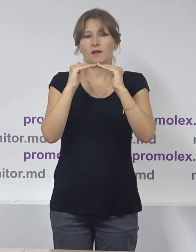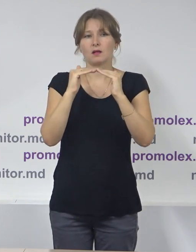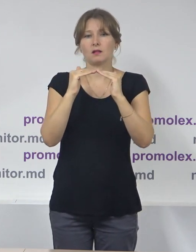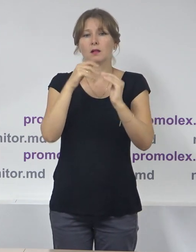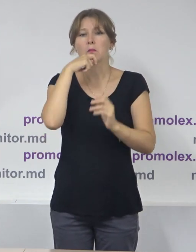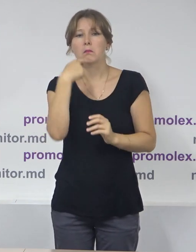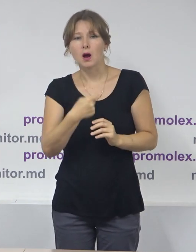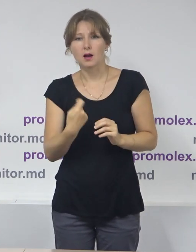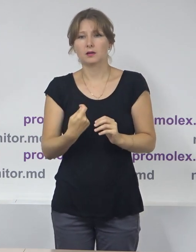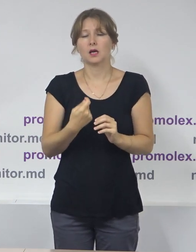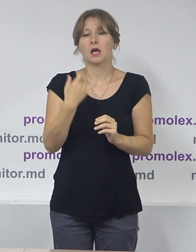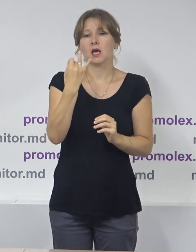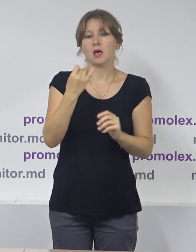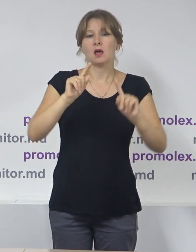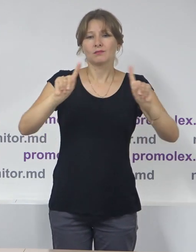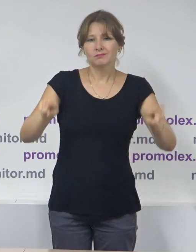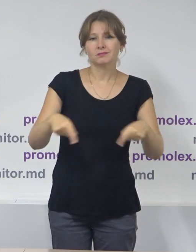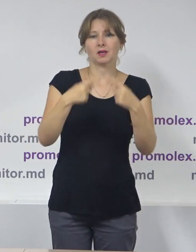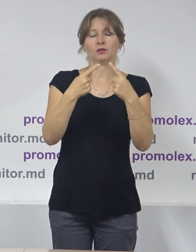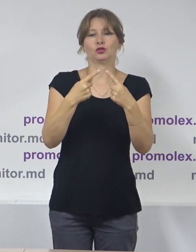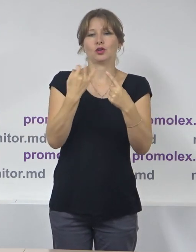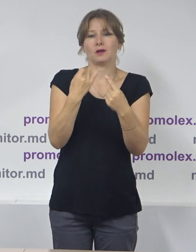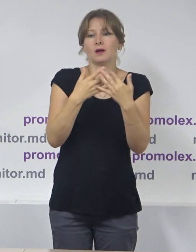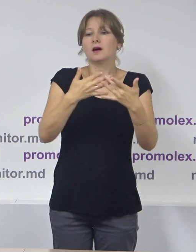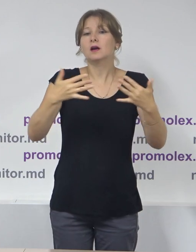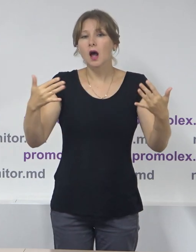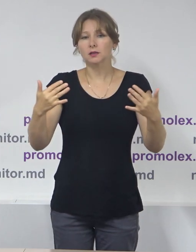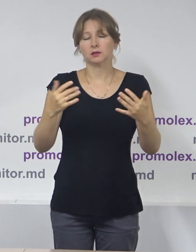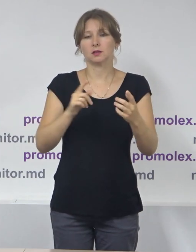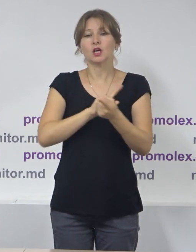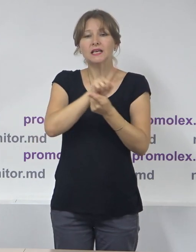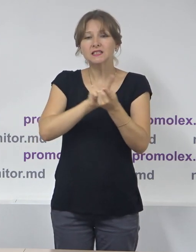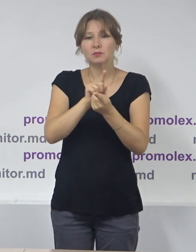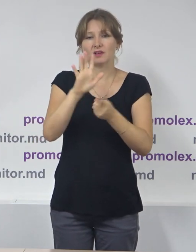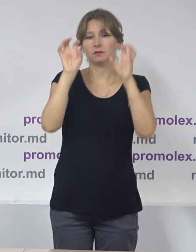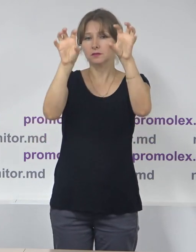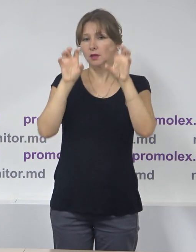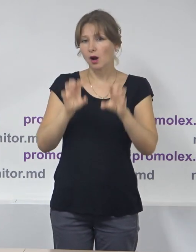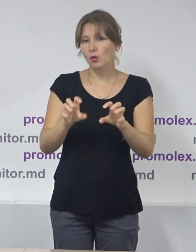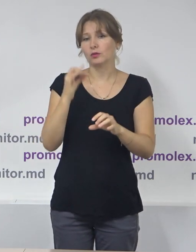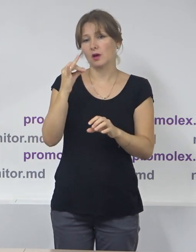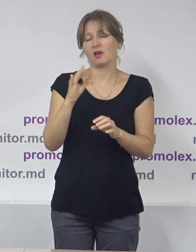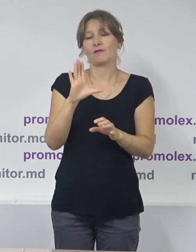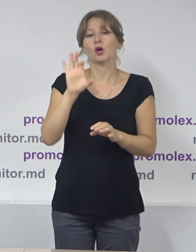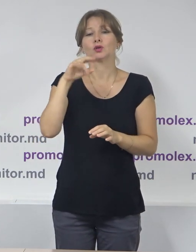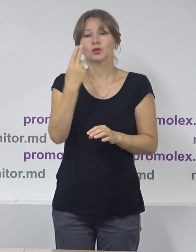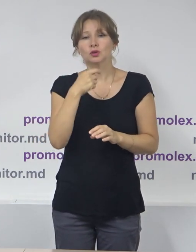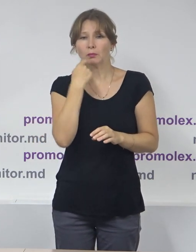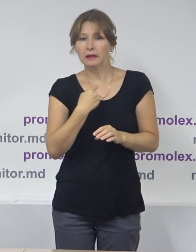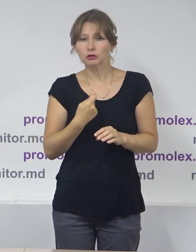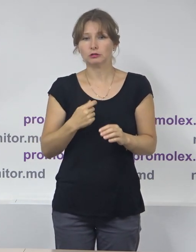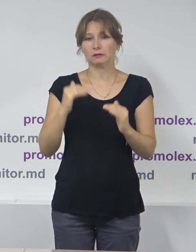sau provoacă, creează anumite modificări în legislație, în dinamica social-politică și,